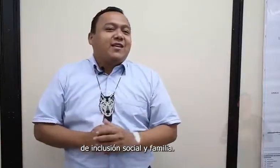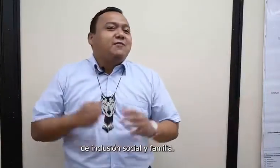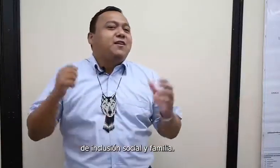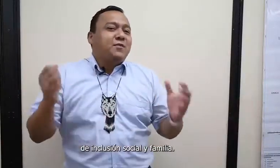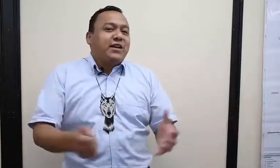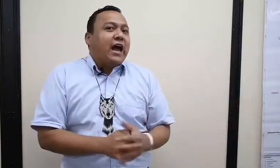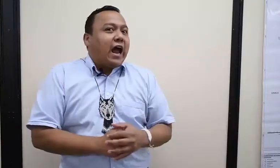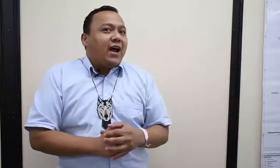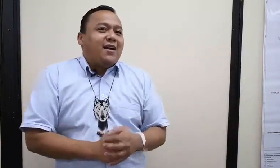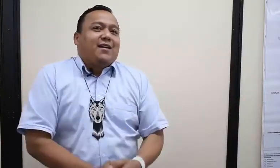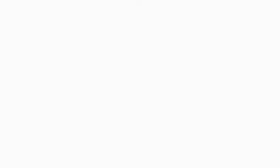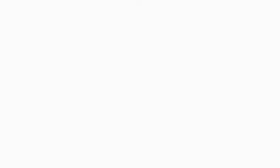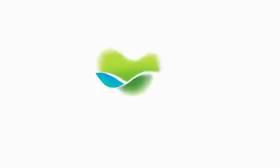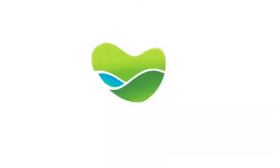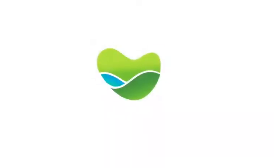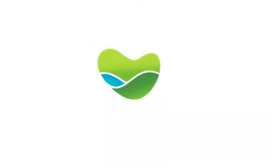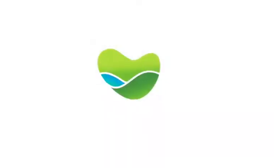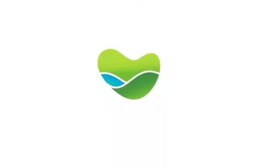social y familia.